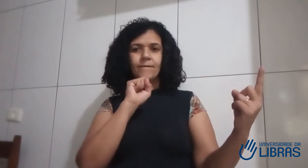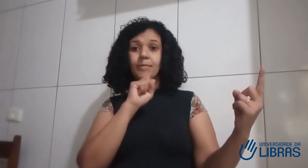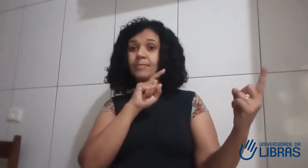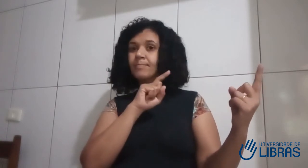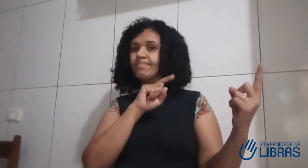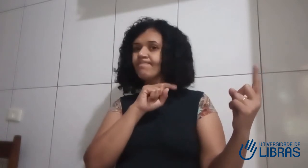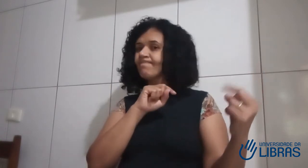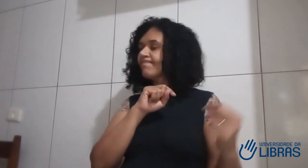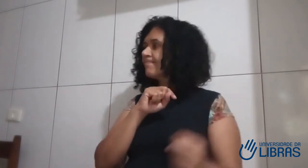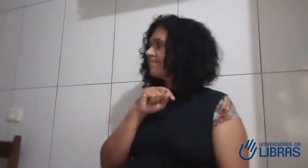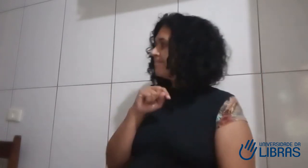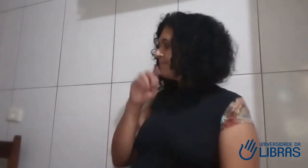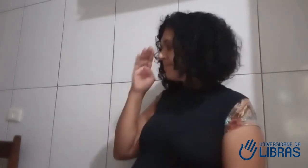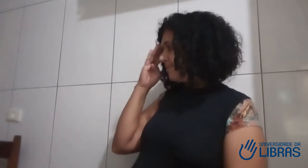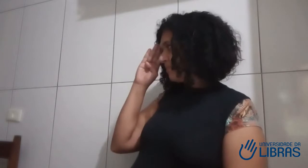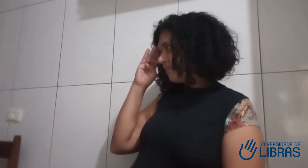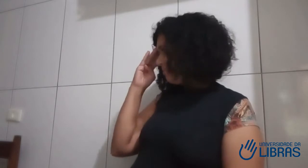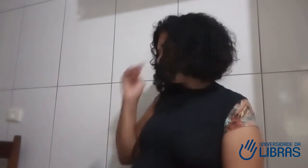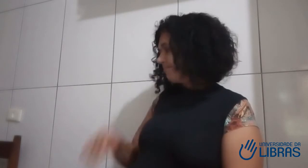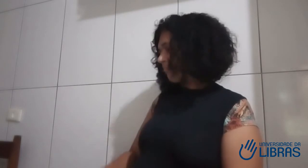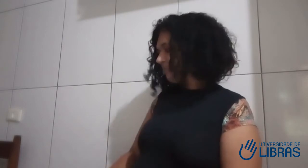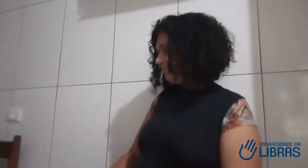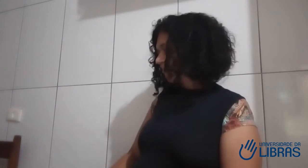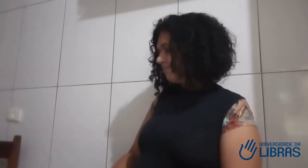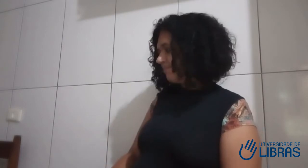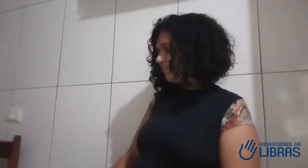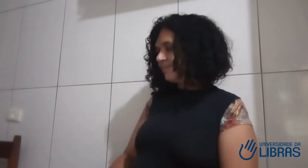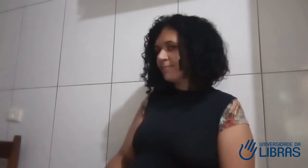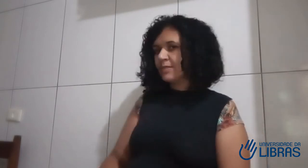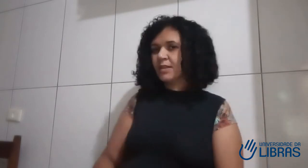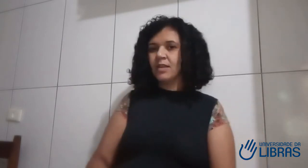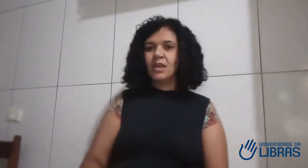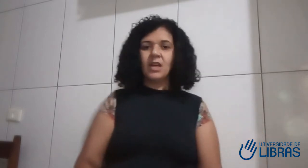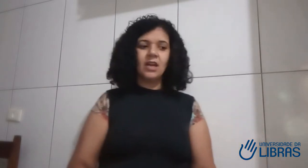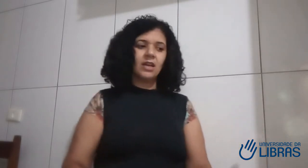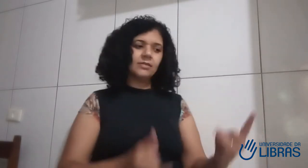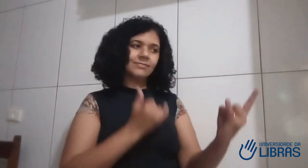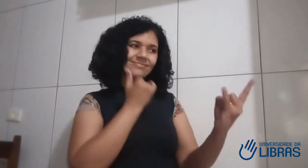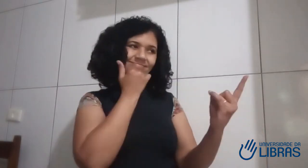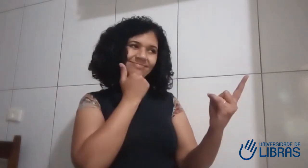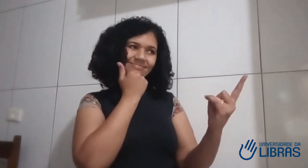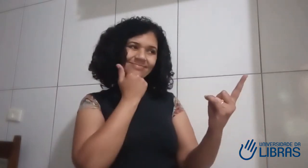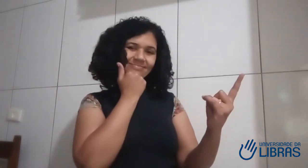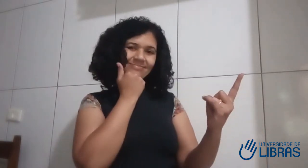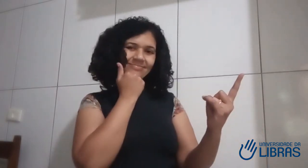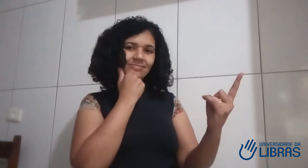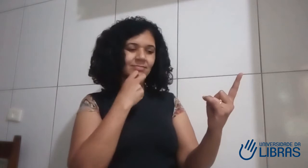entender. E aí ela virou para mim e disse, olha, eu não consegui te entender. E aí eu percebi pela expressão facial